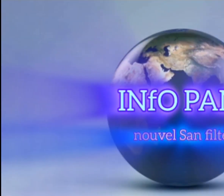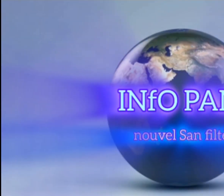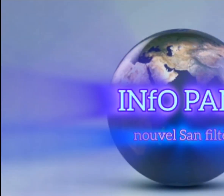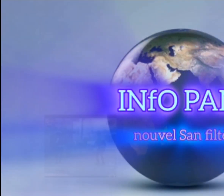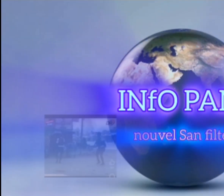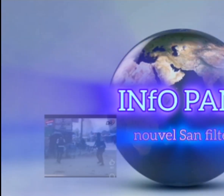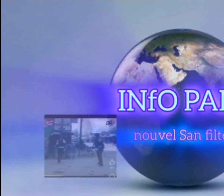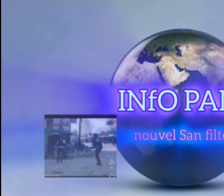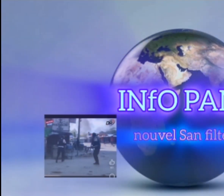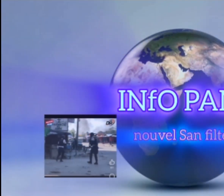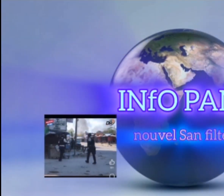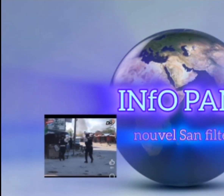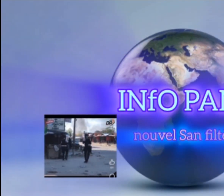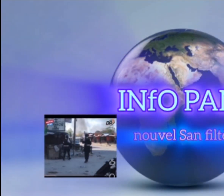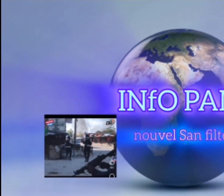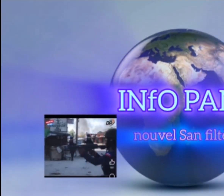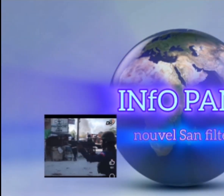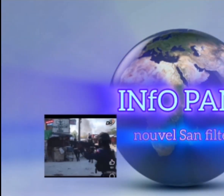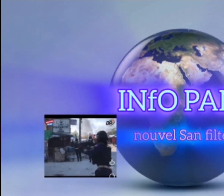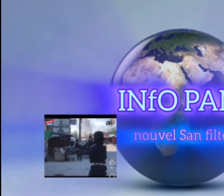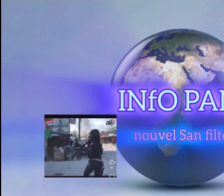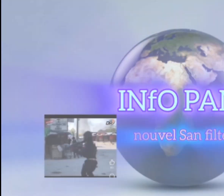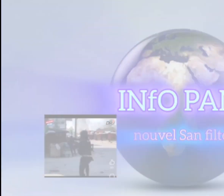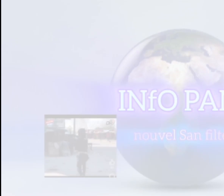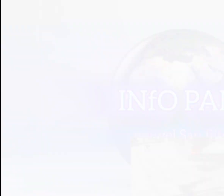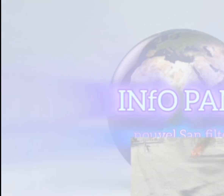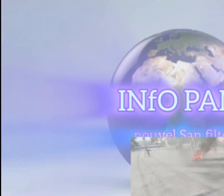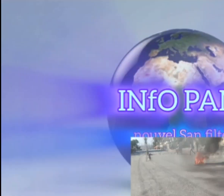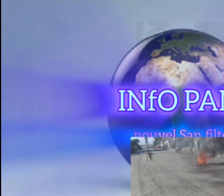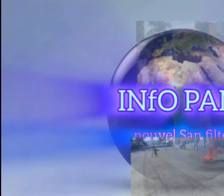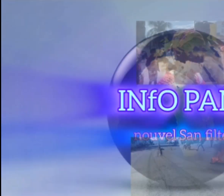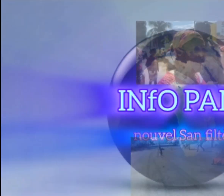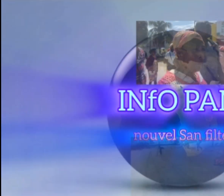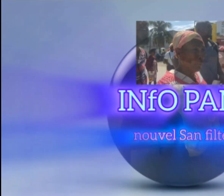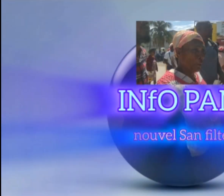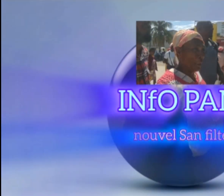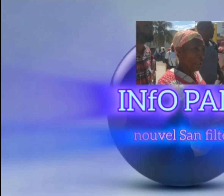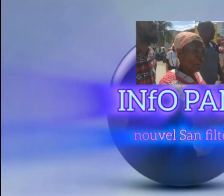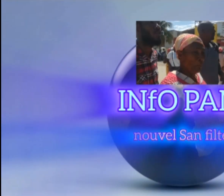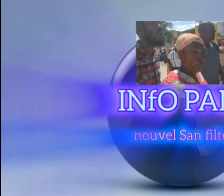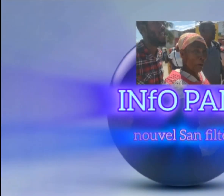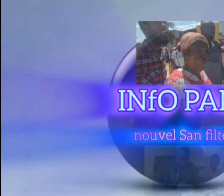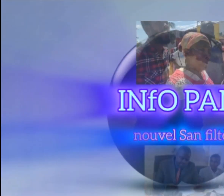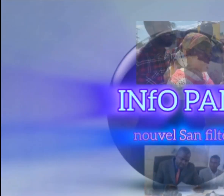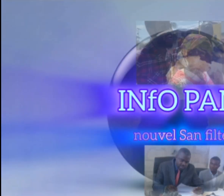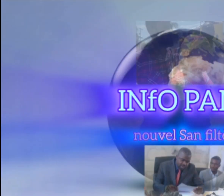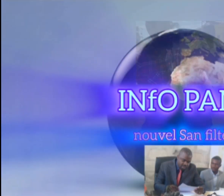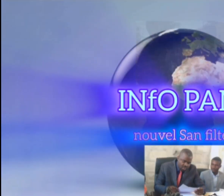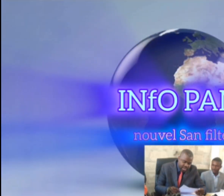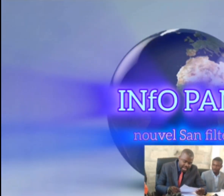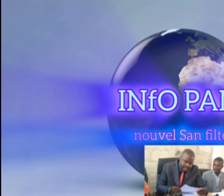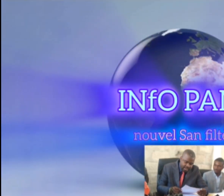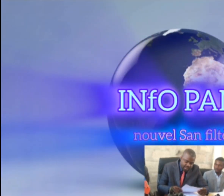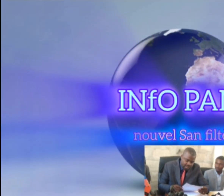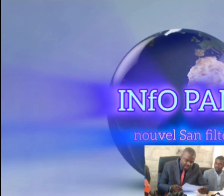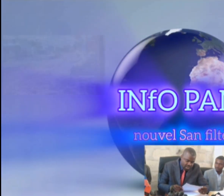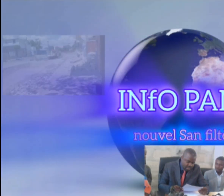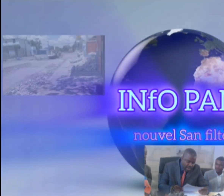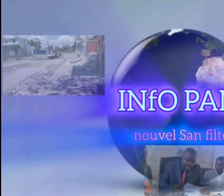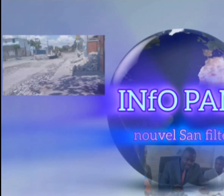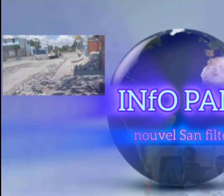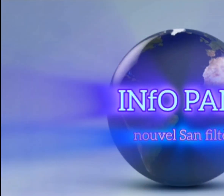Information, information, actualité, enquête, toute nouvelle, à chaud,